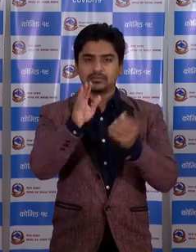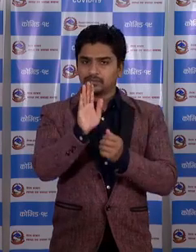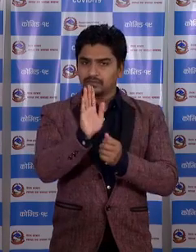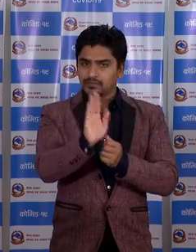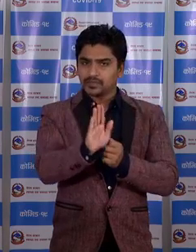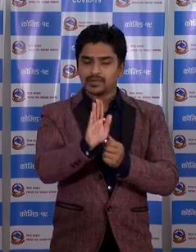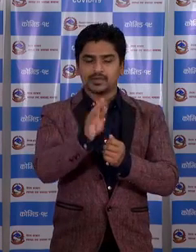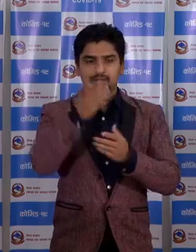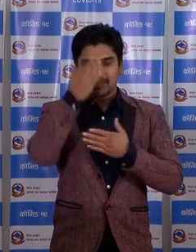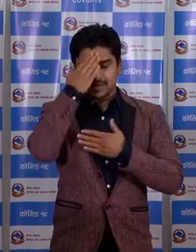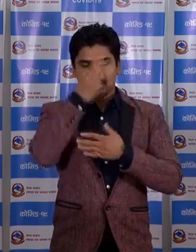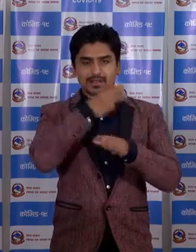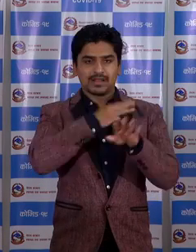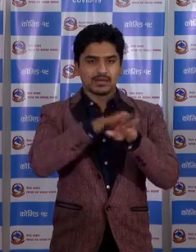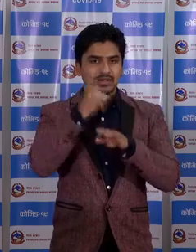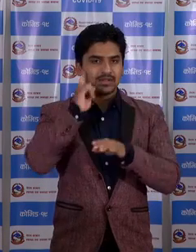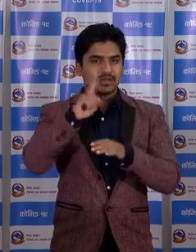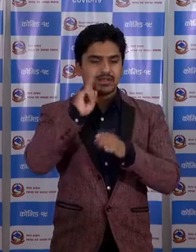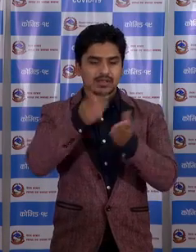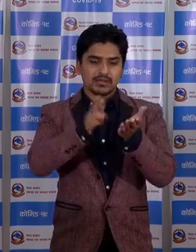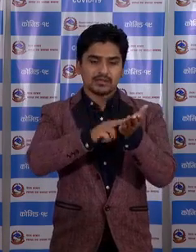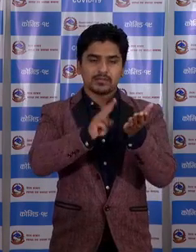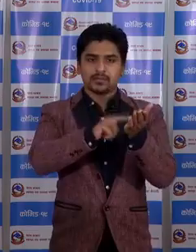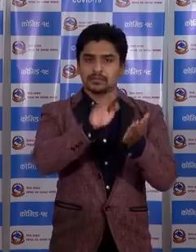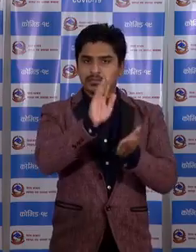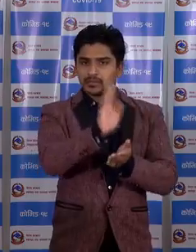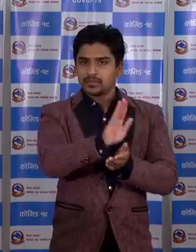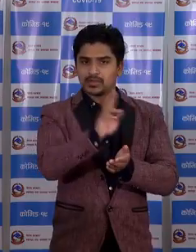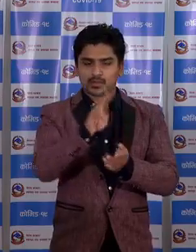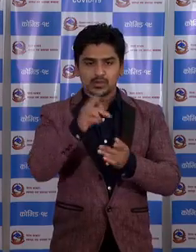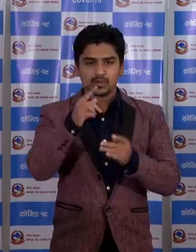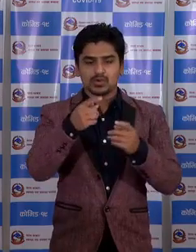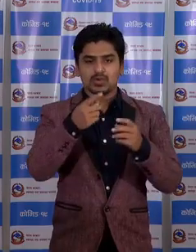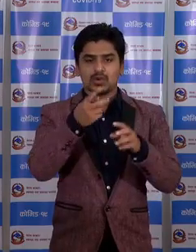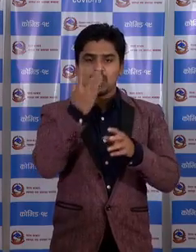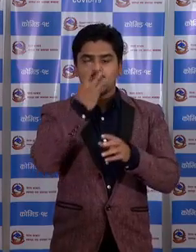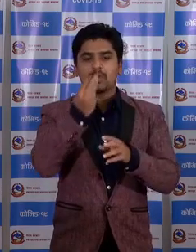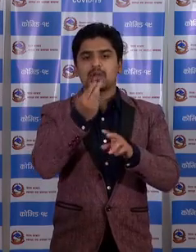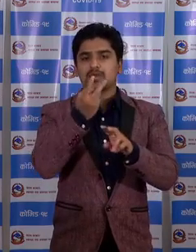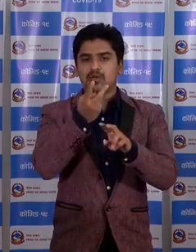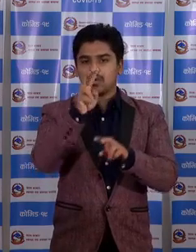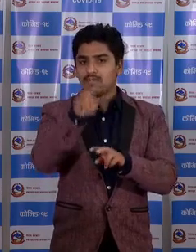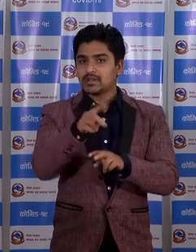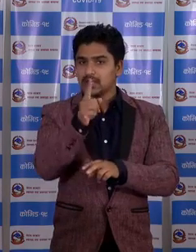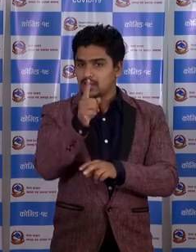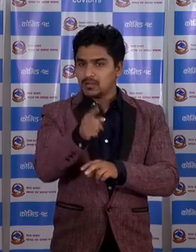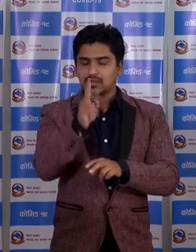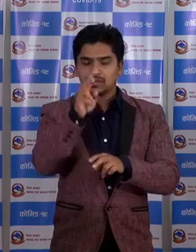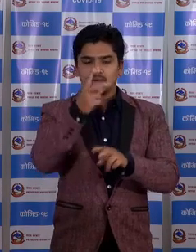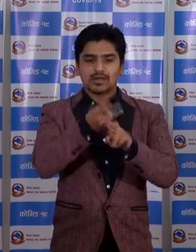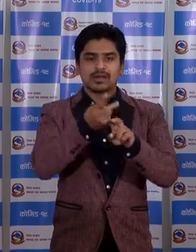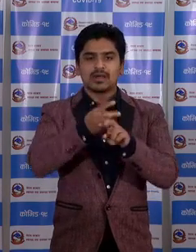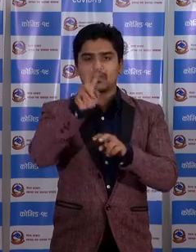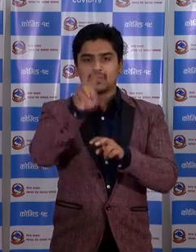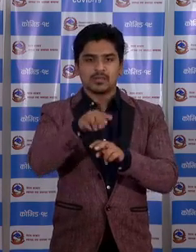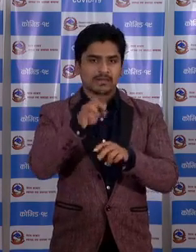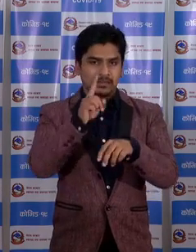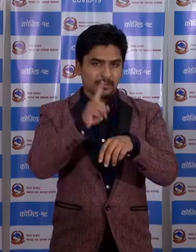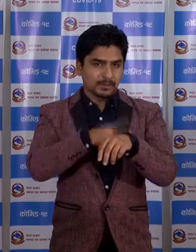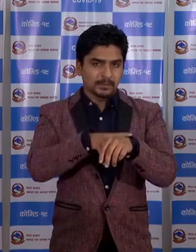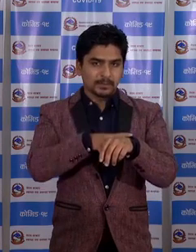संक्रमित को संख्या दिन्दिनए बरदैस यो संबेदन सिल गडियो इसतो संबेदन सिल गडिमा